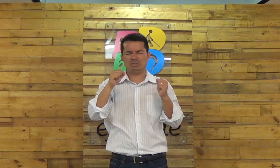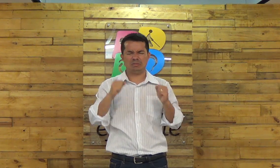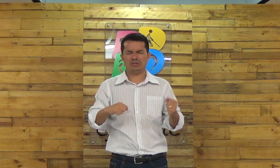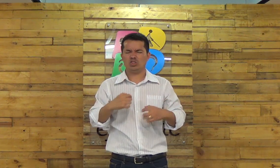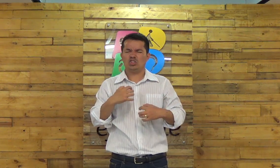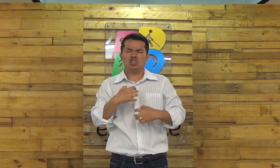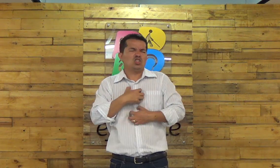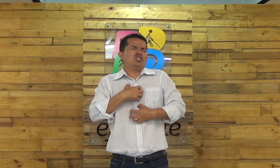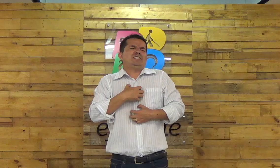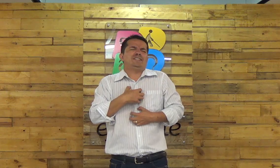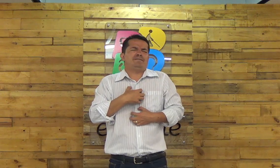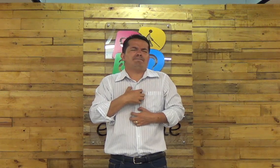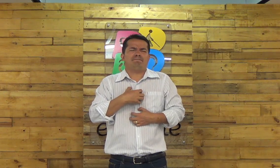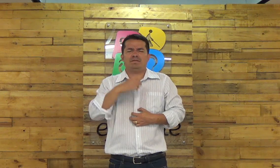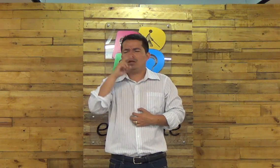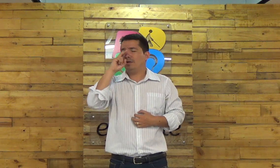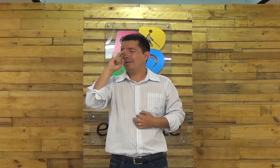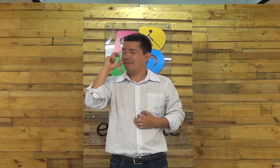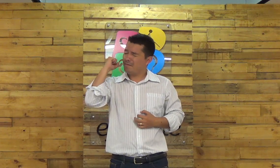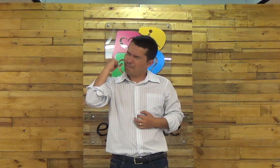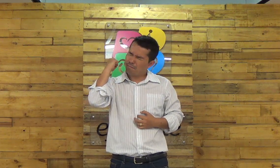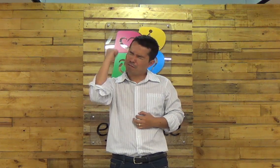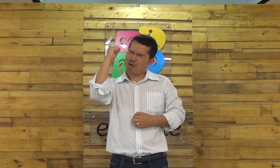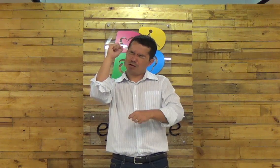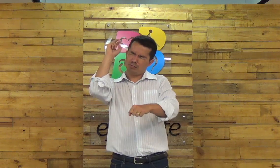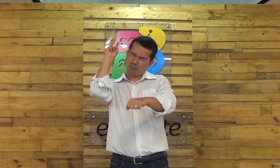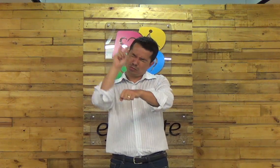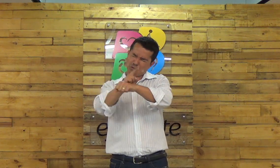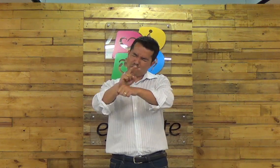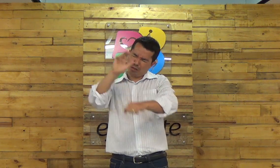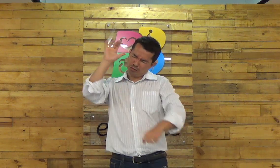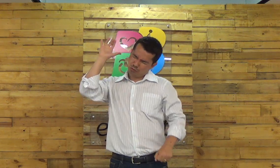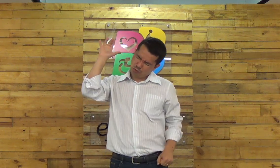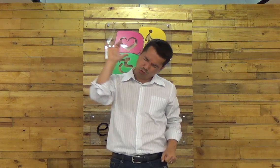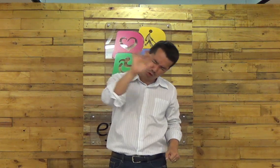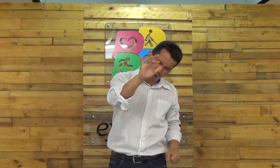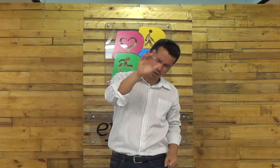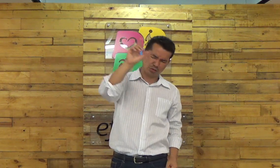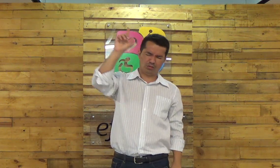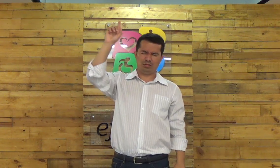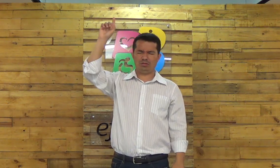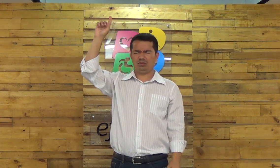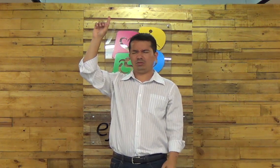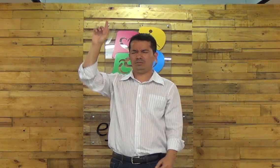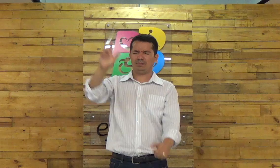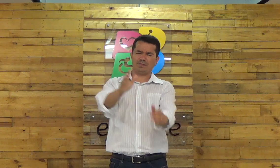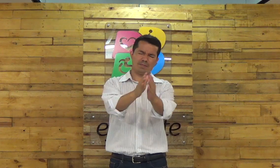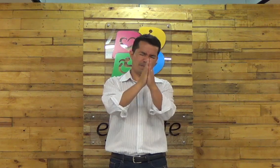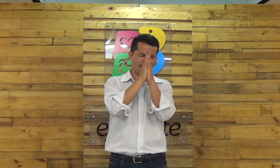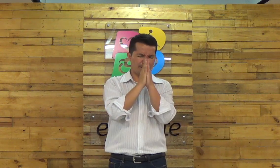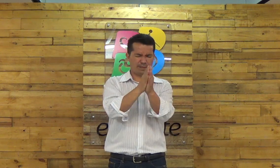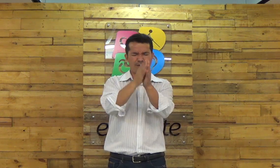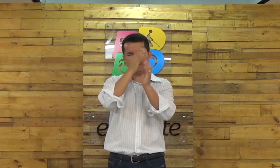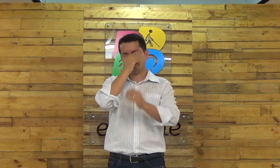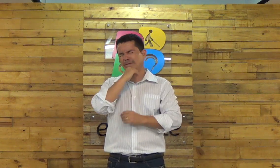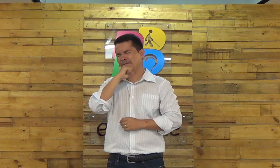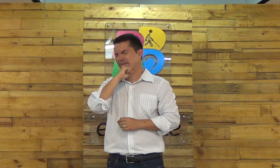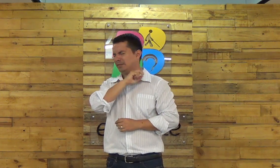do espírito que eles possam sentir com muita força senhor eles possam sentir com força por favor